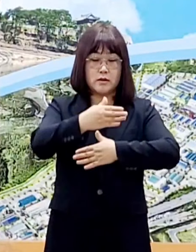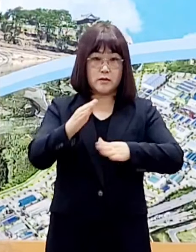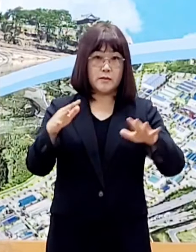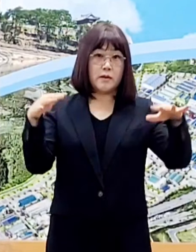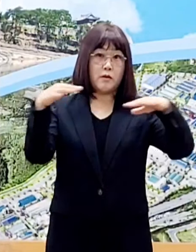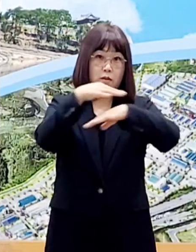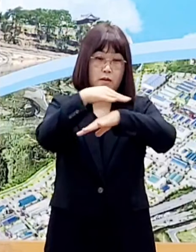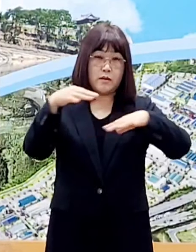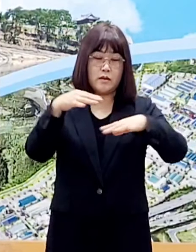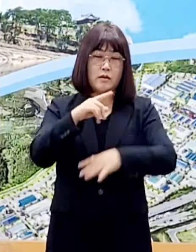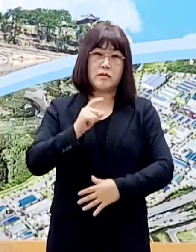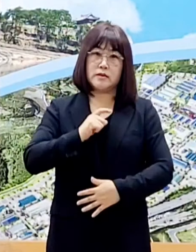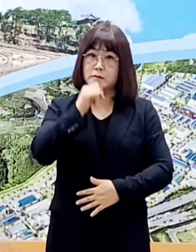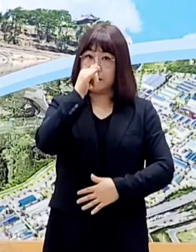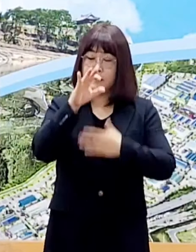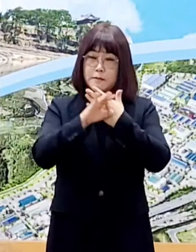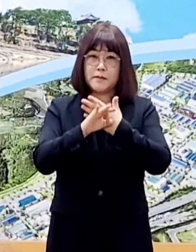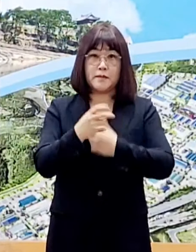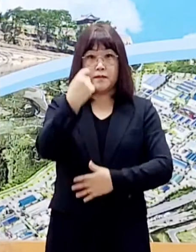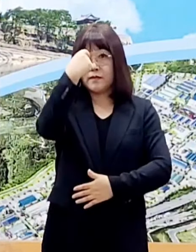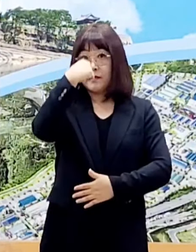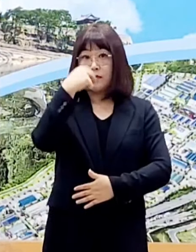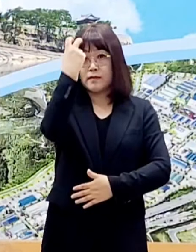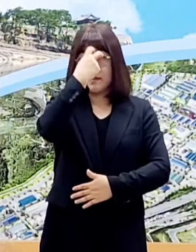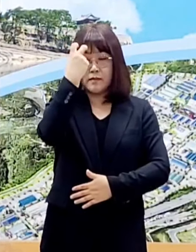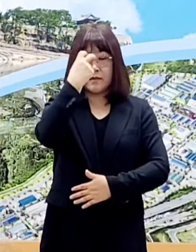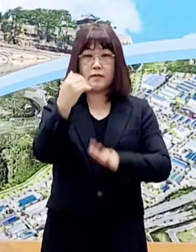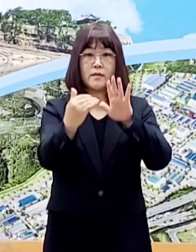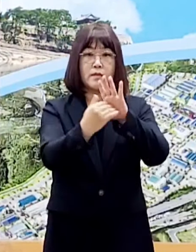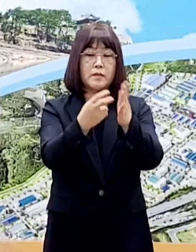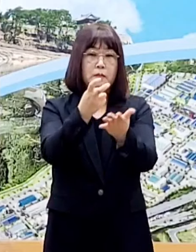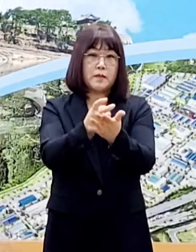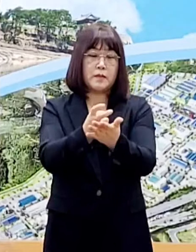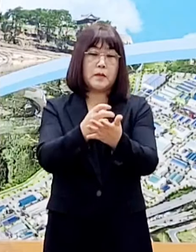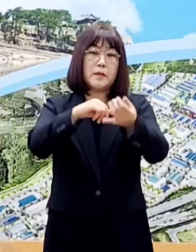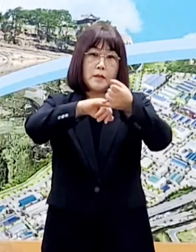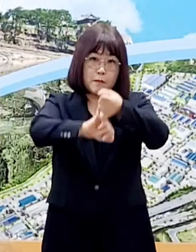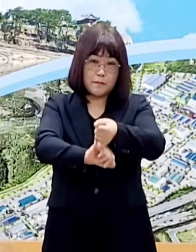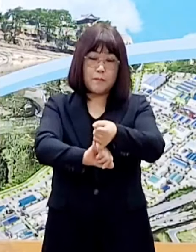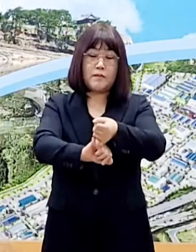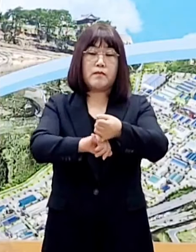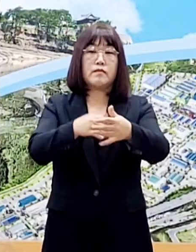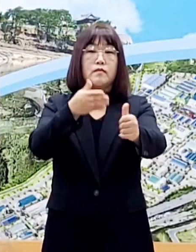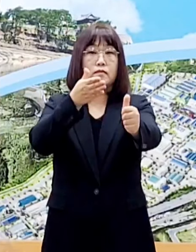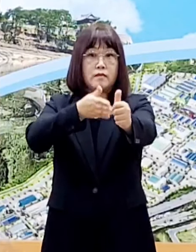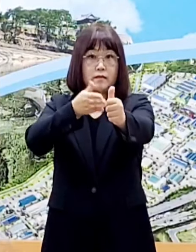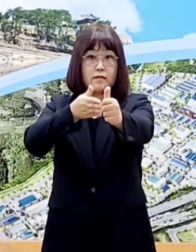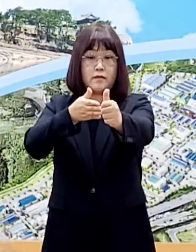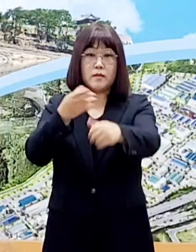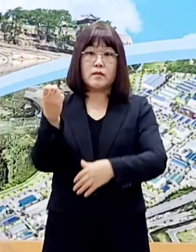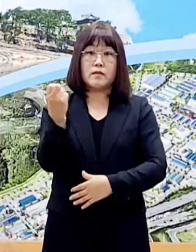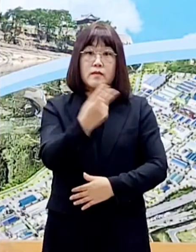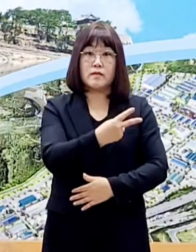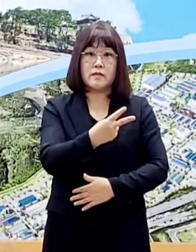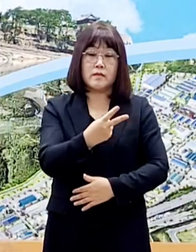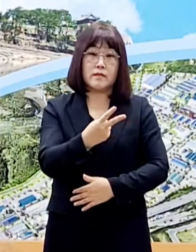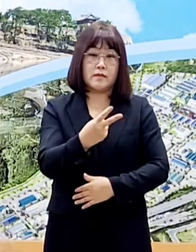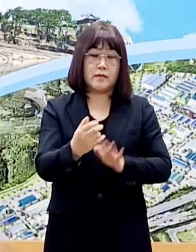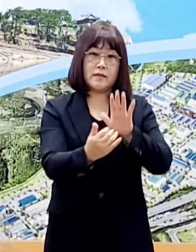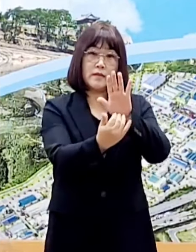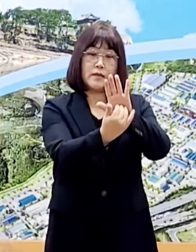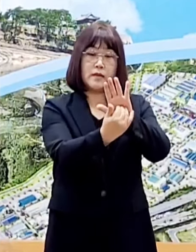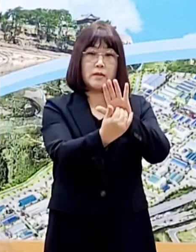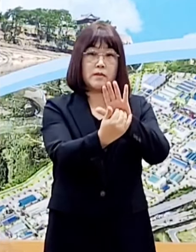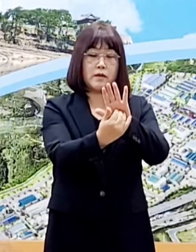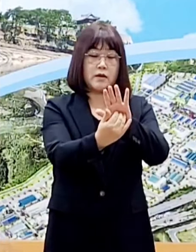의심 정상 시 검사받기 등 방역수칙을 반드시 지켜주시기 바랍니다. 아울러 감염 예방